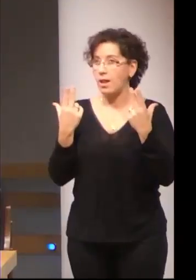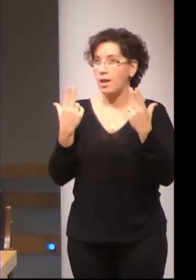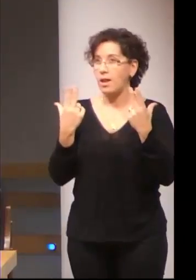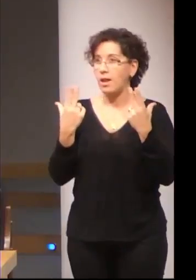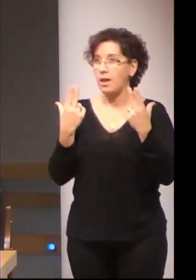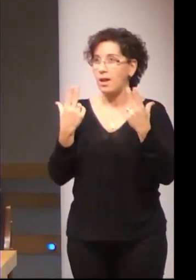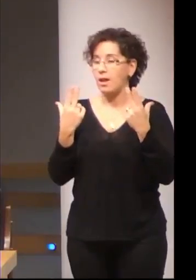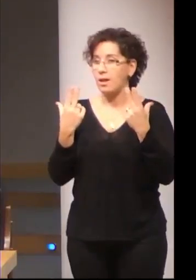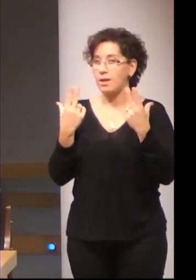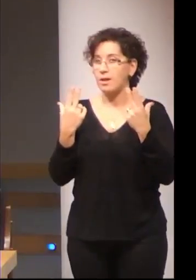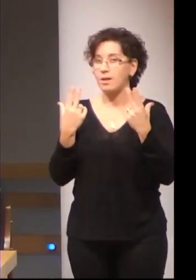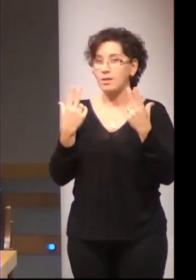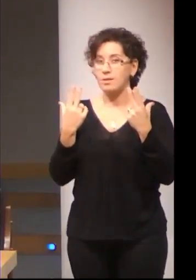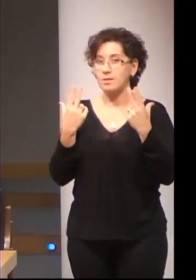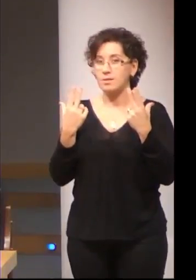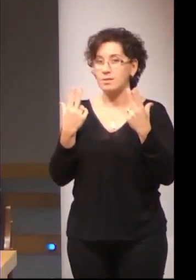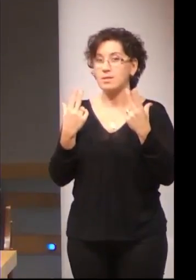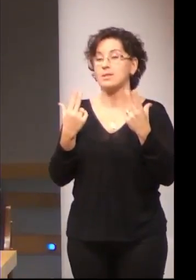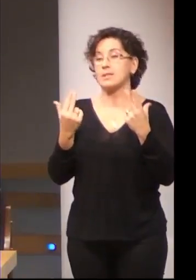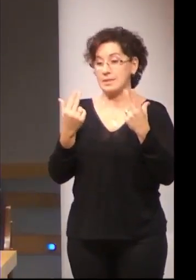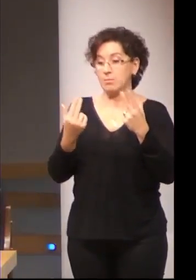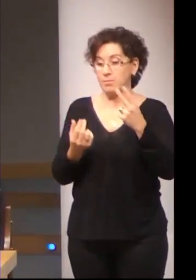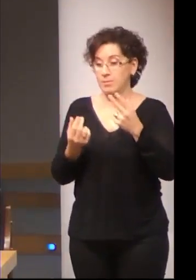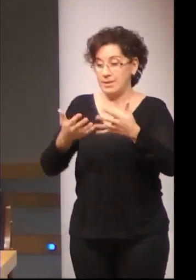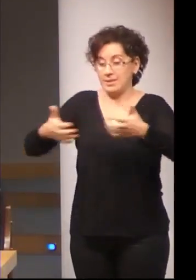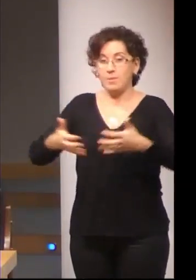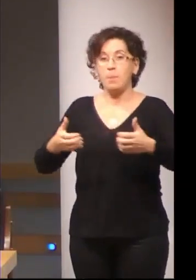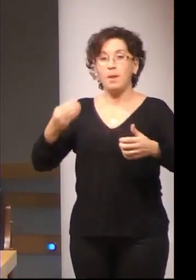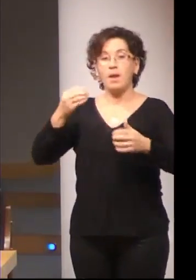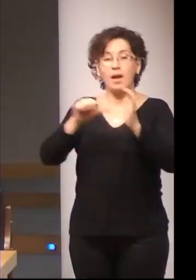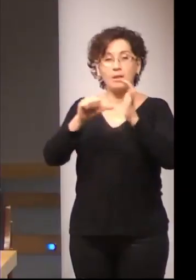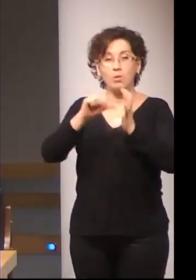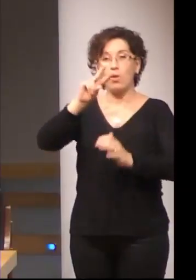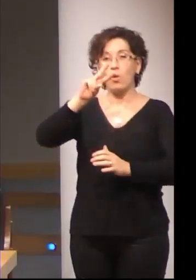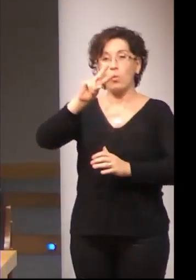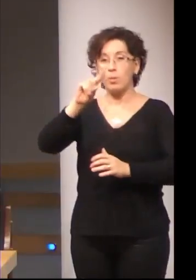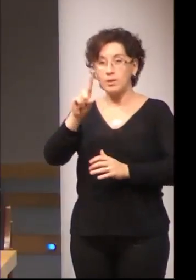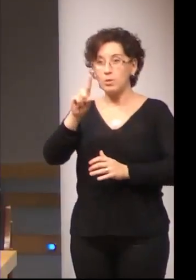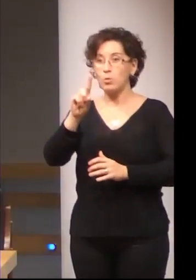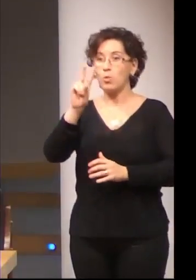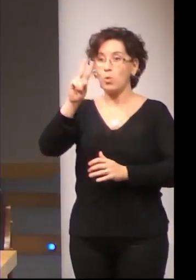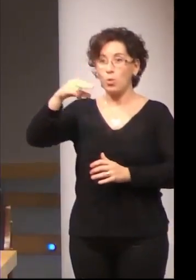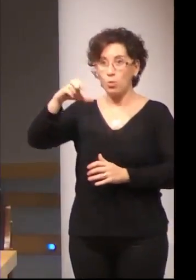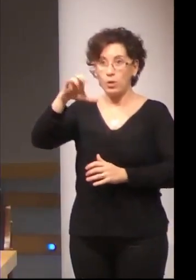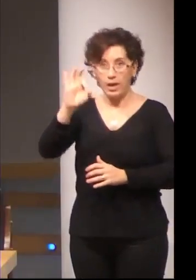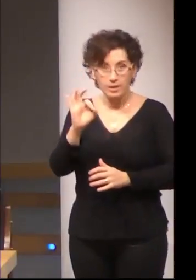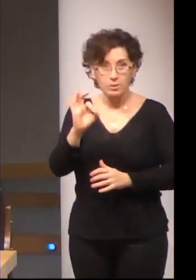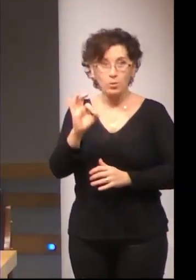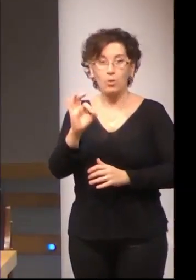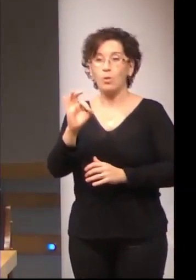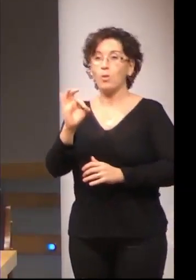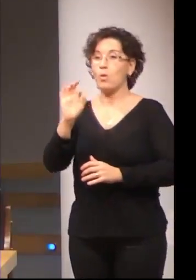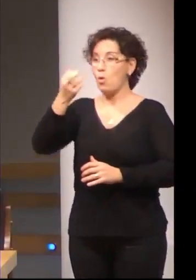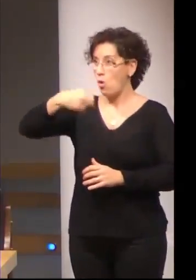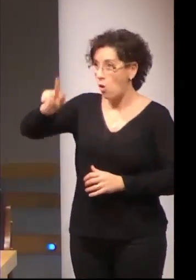hemos basado para ello en el artículo 21 de la UNESCO, el artículo 527 de la ONU y todo lo que